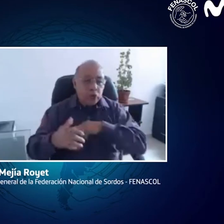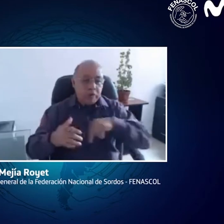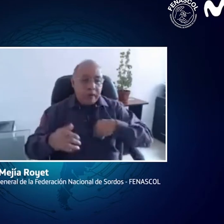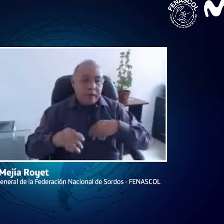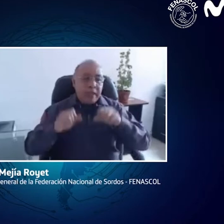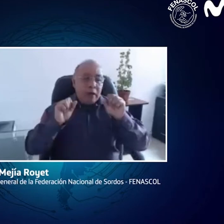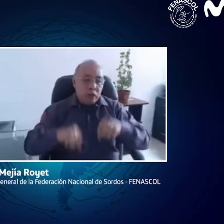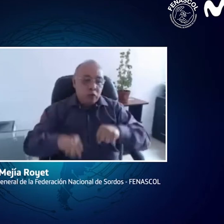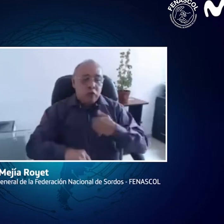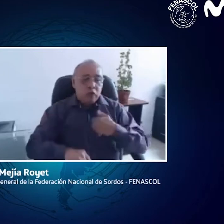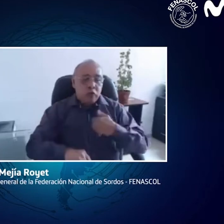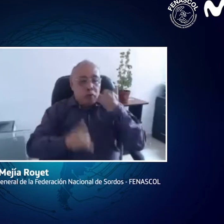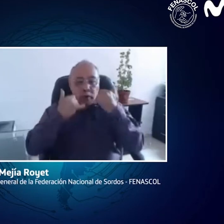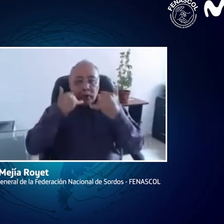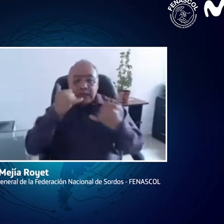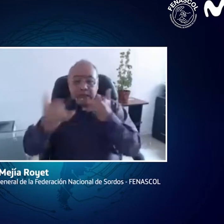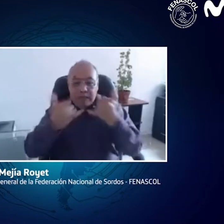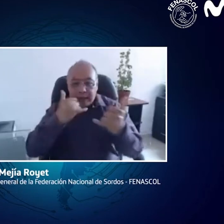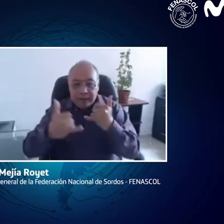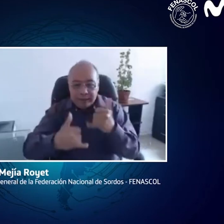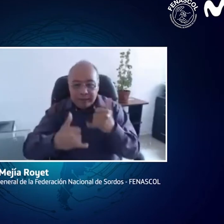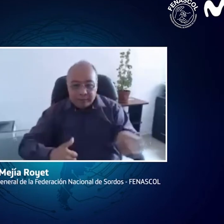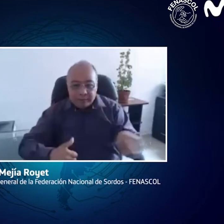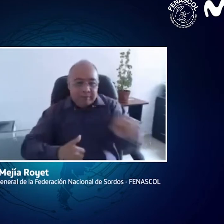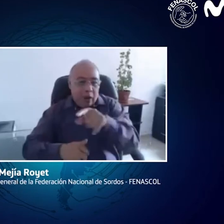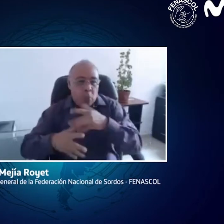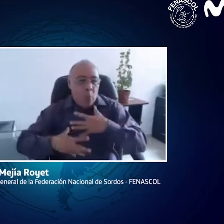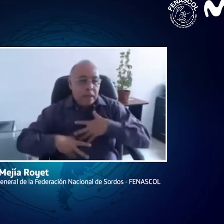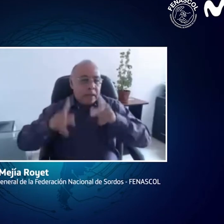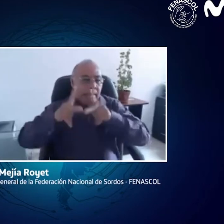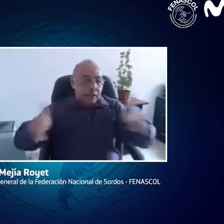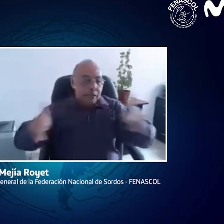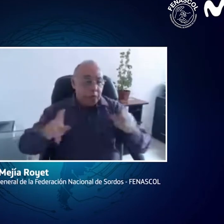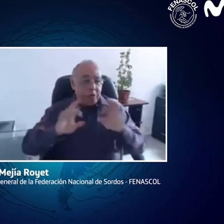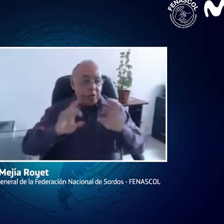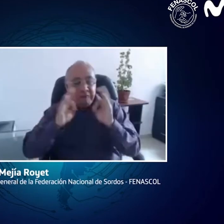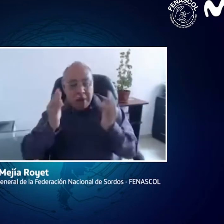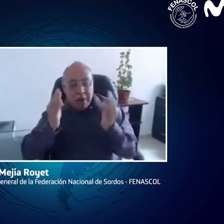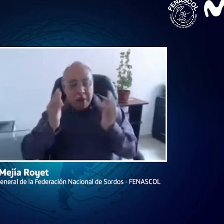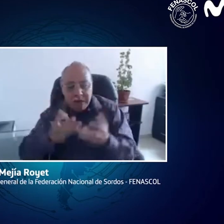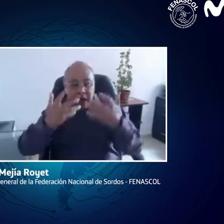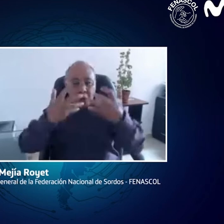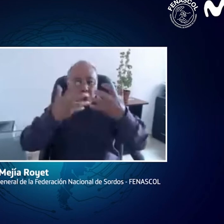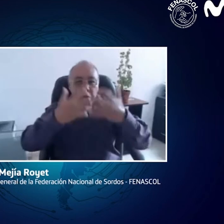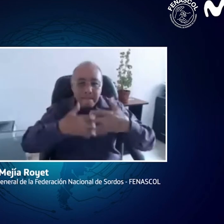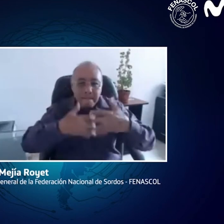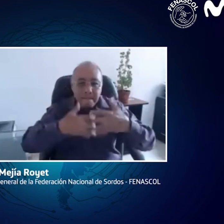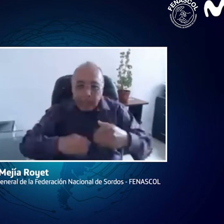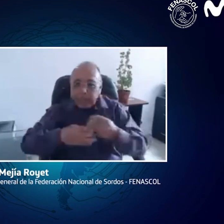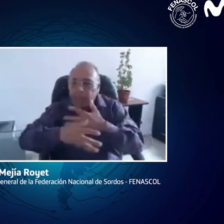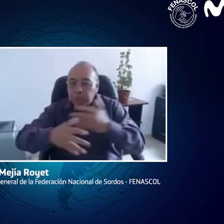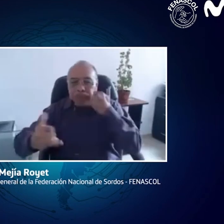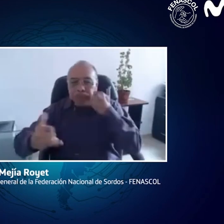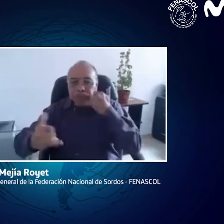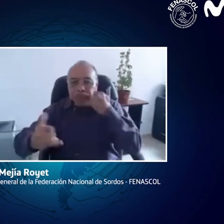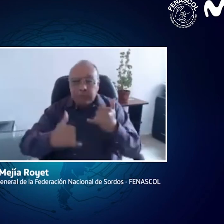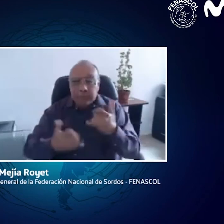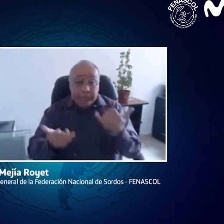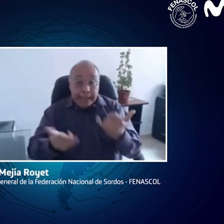generar una herramienta muy apropiada para la comunidad sorda, que es el centro de relevo. A través de ésta, por ejemplo, las